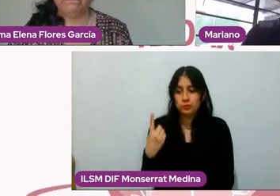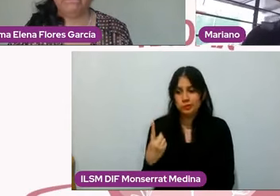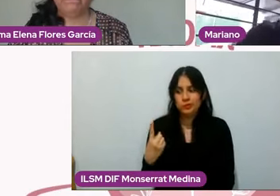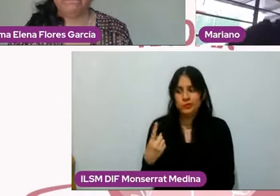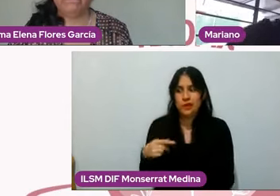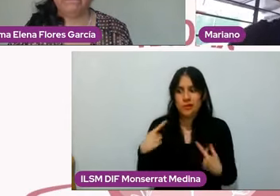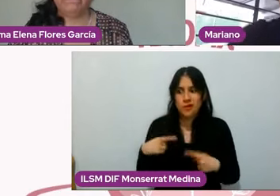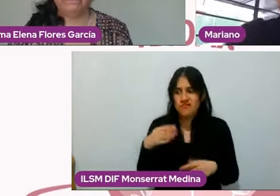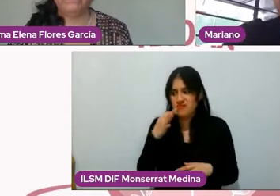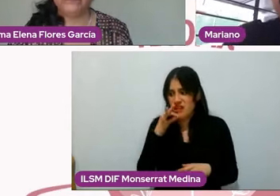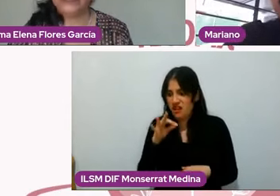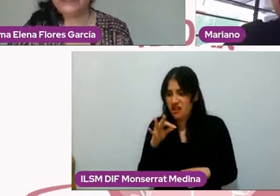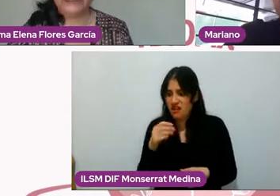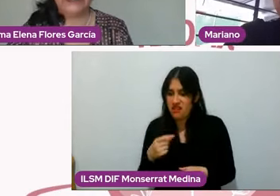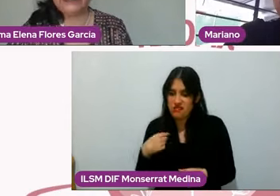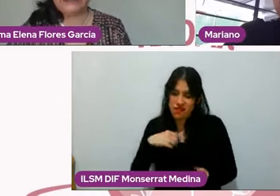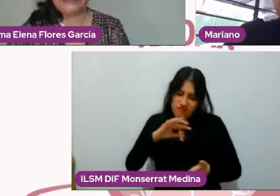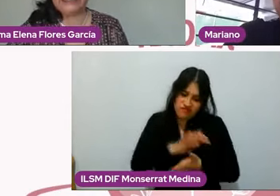que tomar esa cuenta.